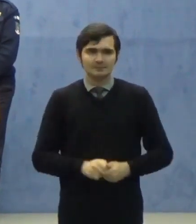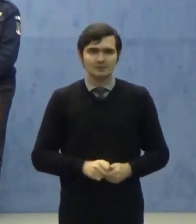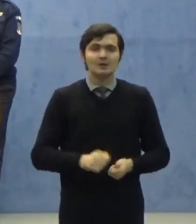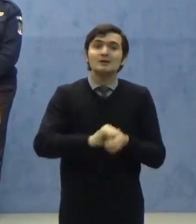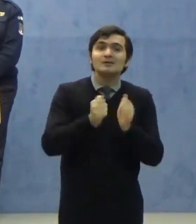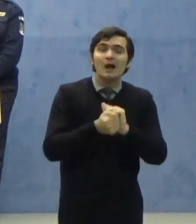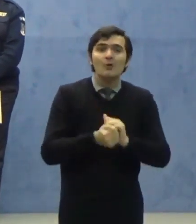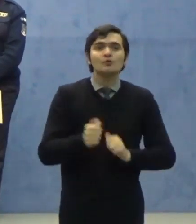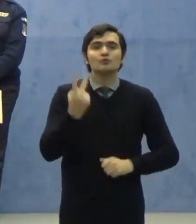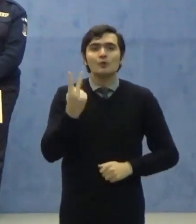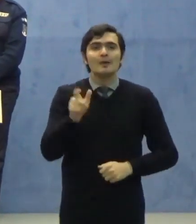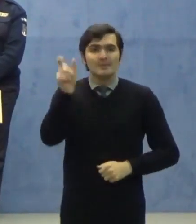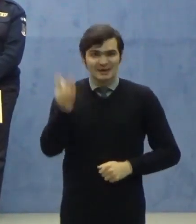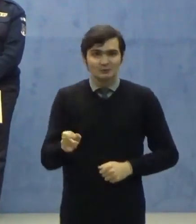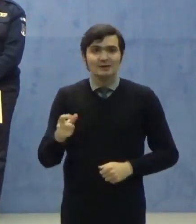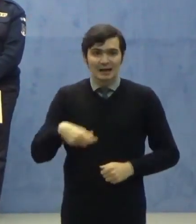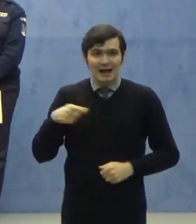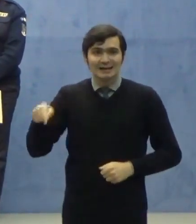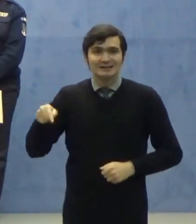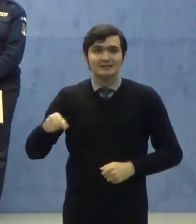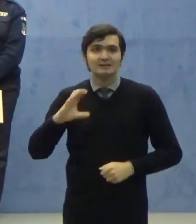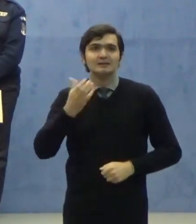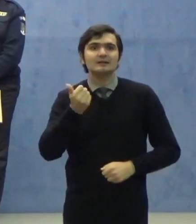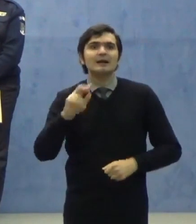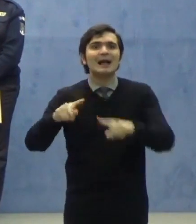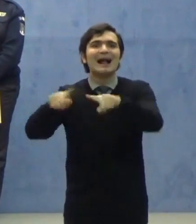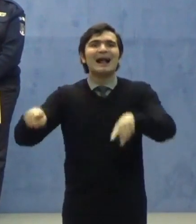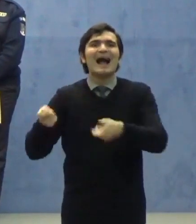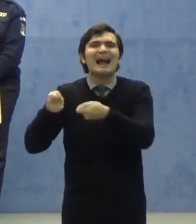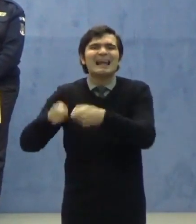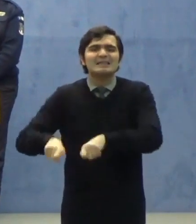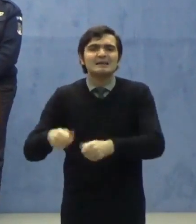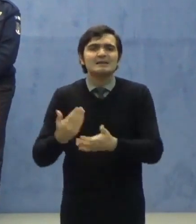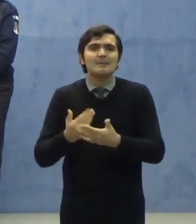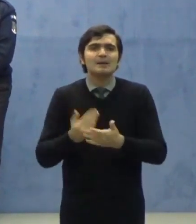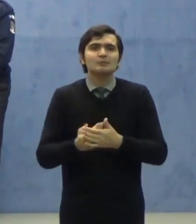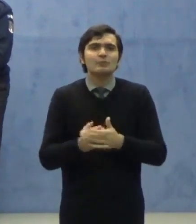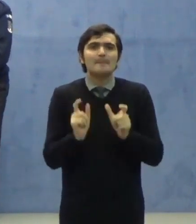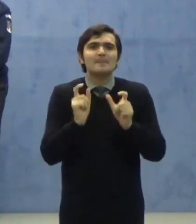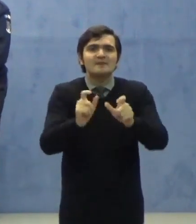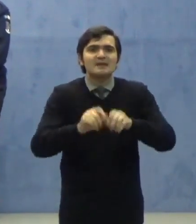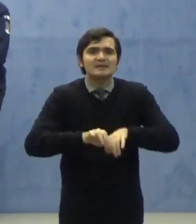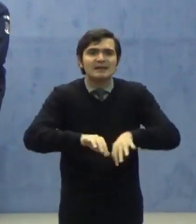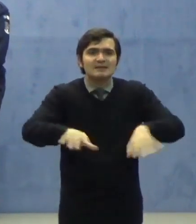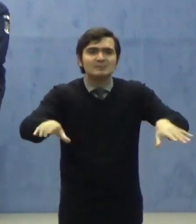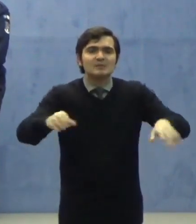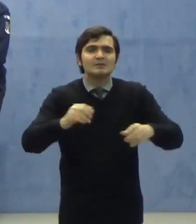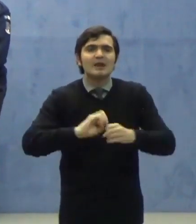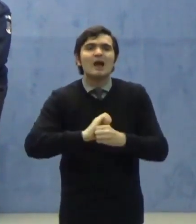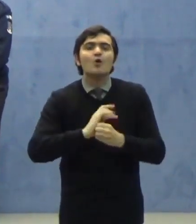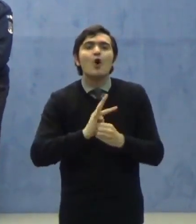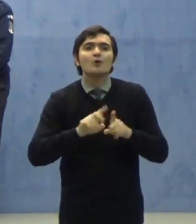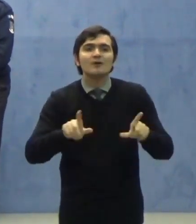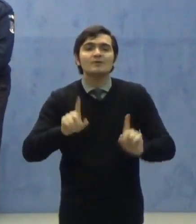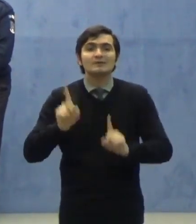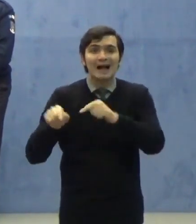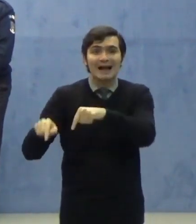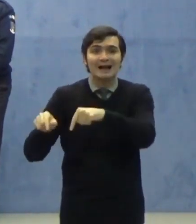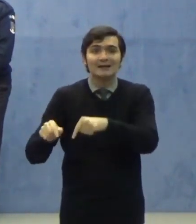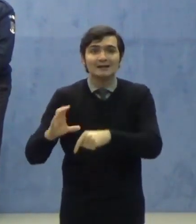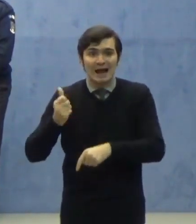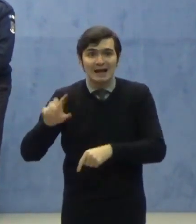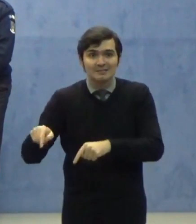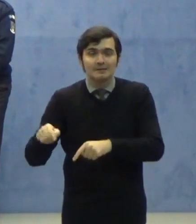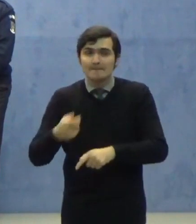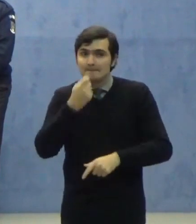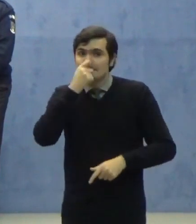carantinate, ca măsură de prevenire a răspândirii COVID-19, care părăsesc locația în care